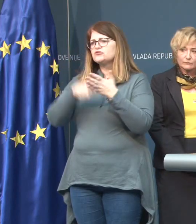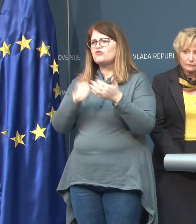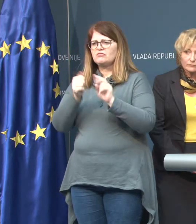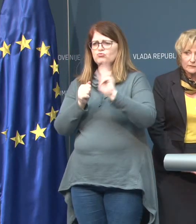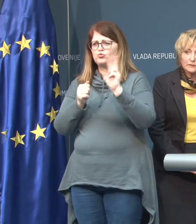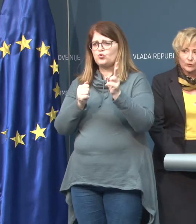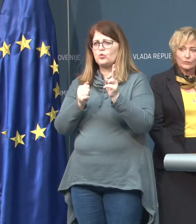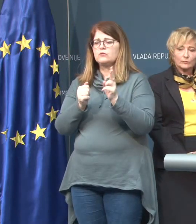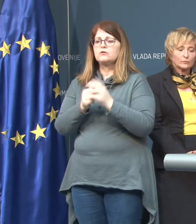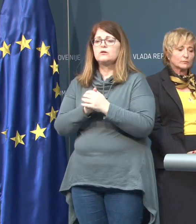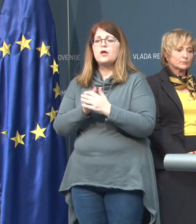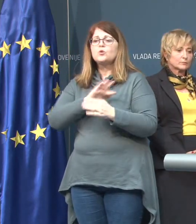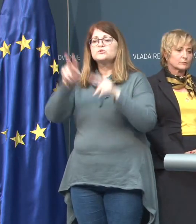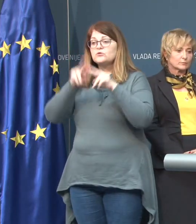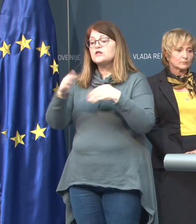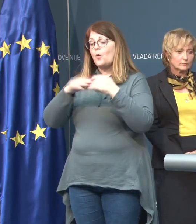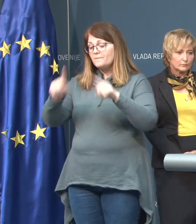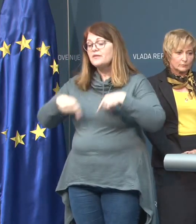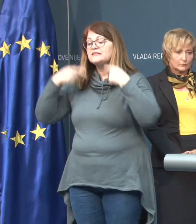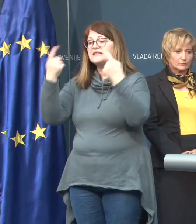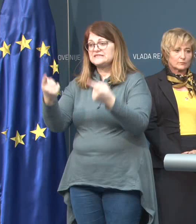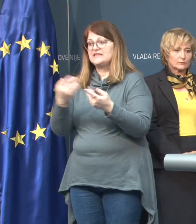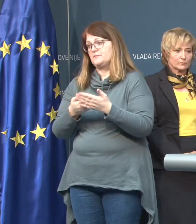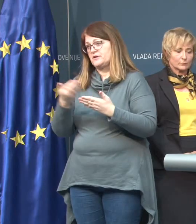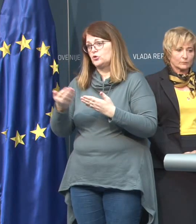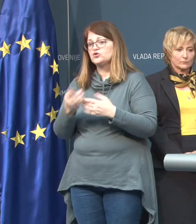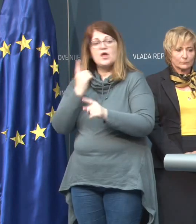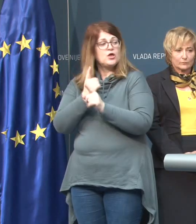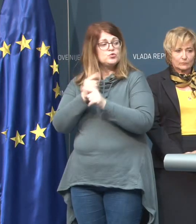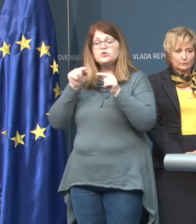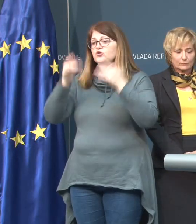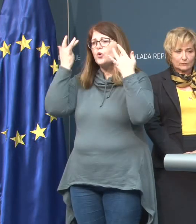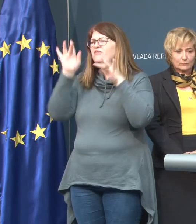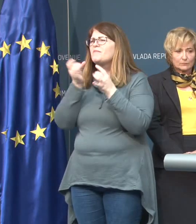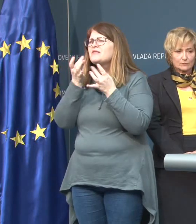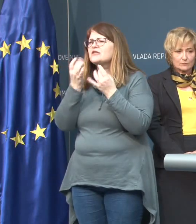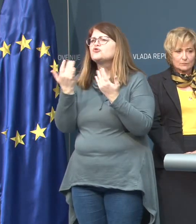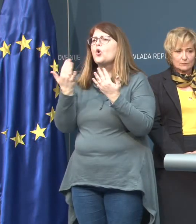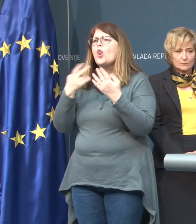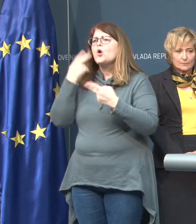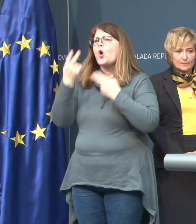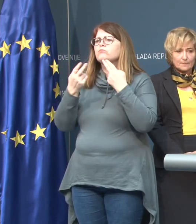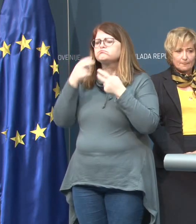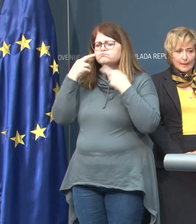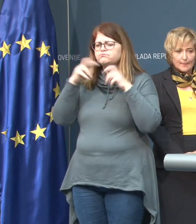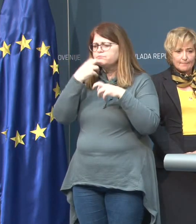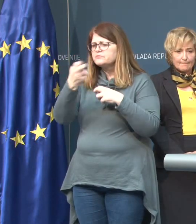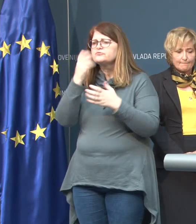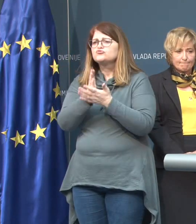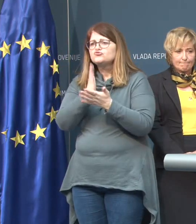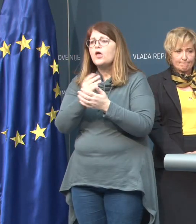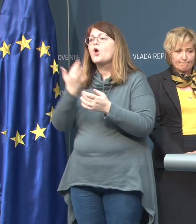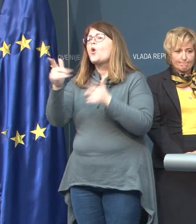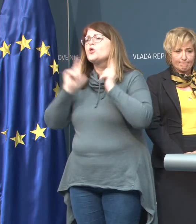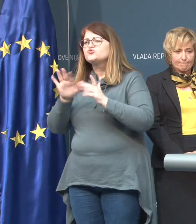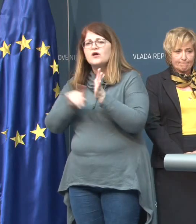Vse ostalo pa ob naslednji priliki. Tudi to ne vem natančno, koliko testo očaka, nekaj je bilo pobranih